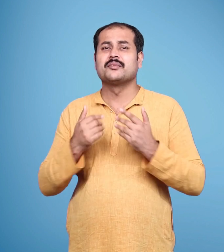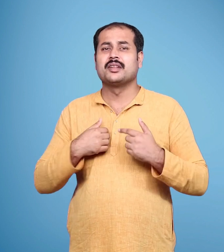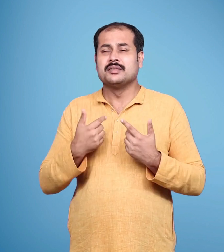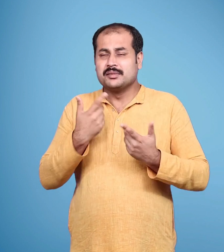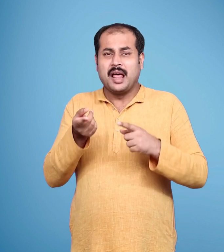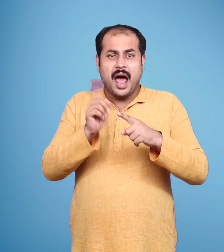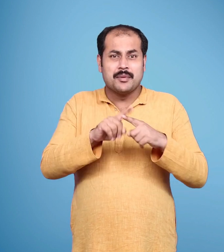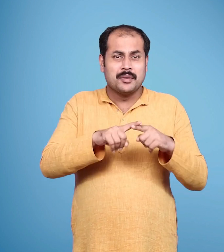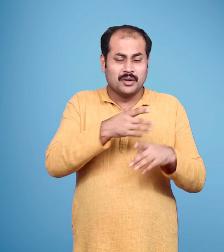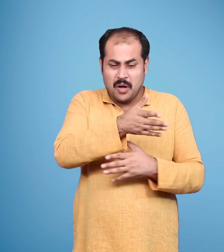सफाई दी